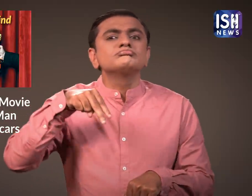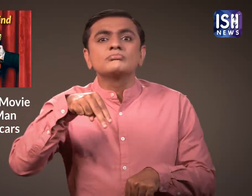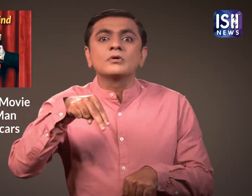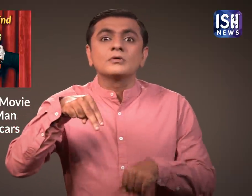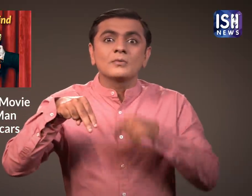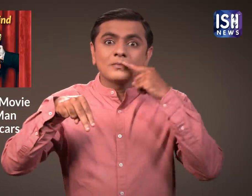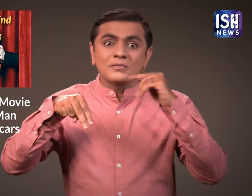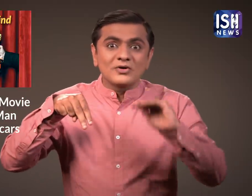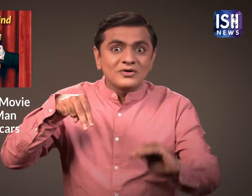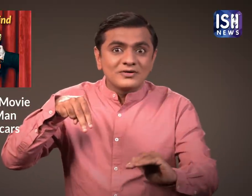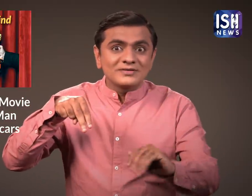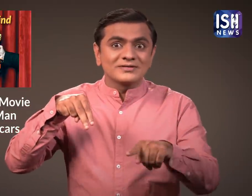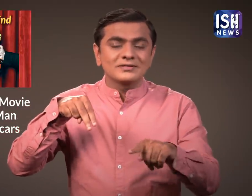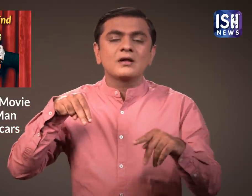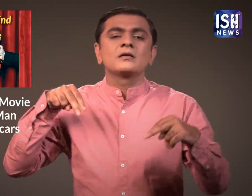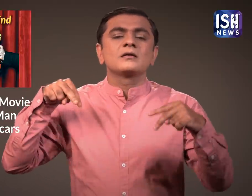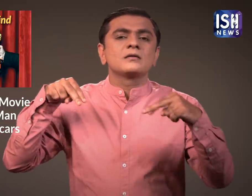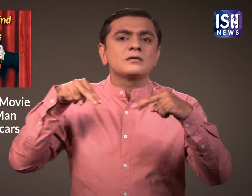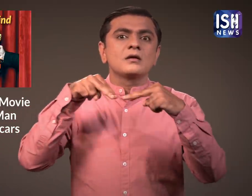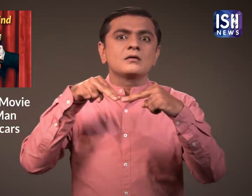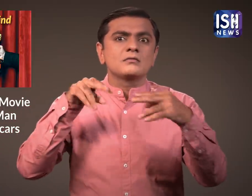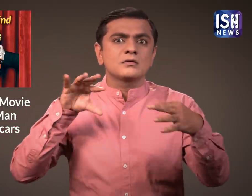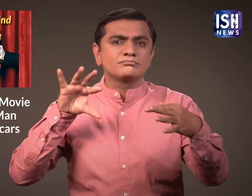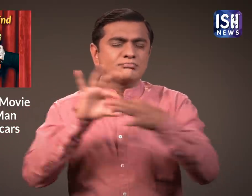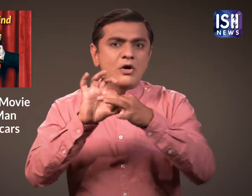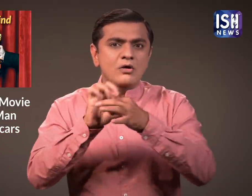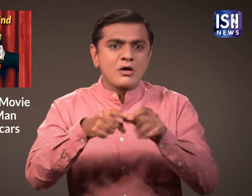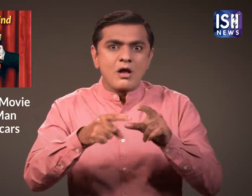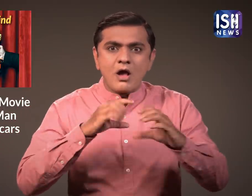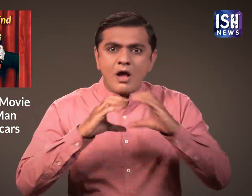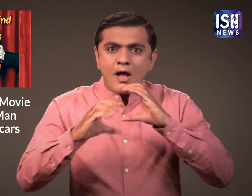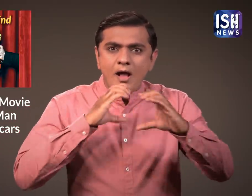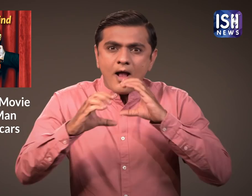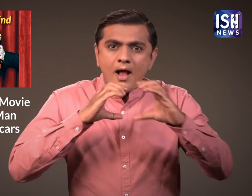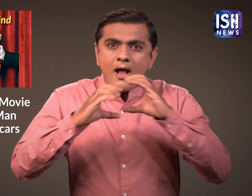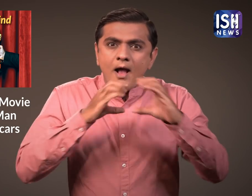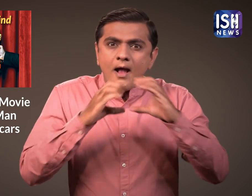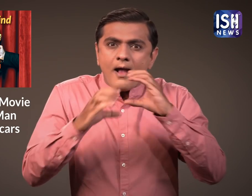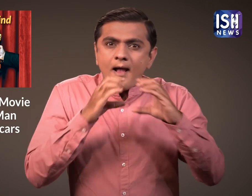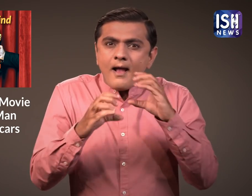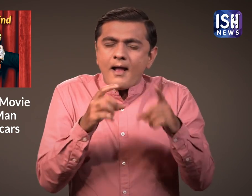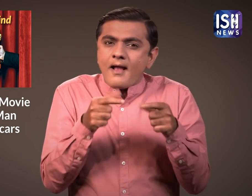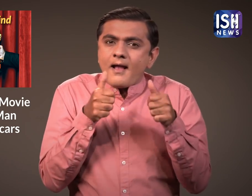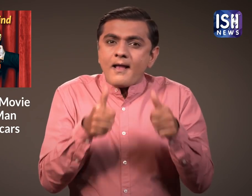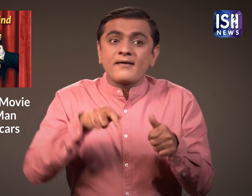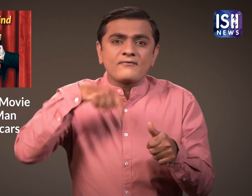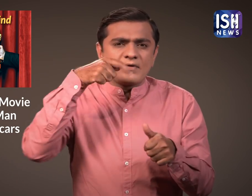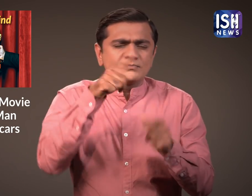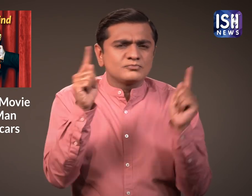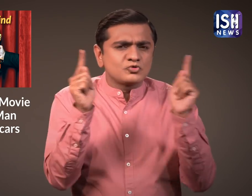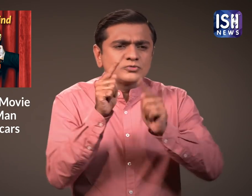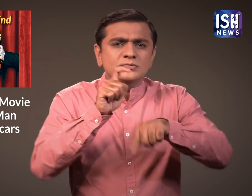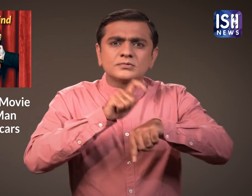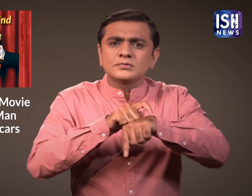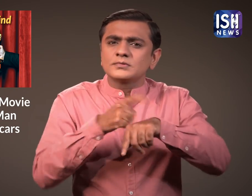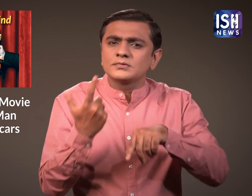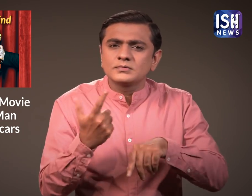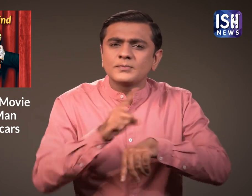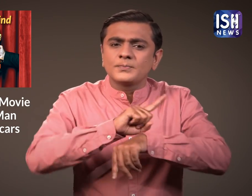New York शहर में एक यूवक से मिलने और उनके गहरे रिष्टे की कहानी है। Film